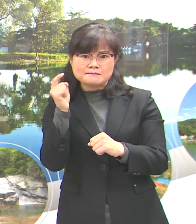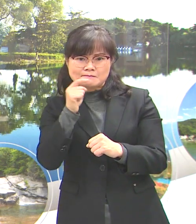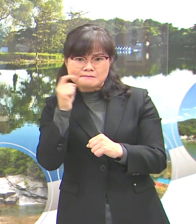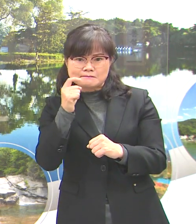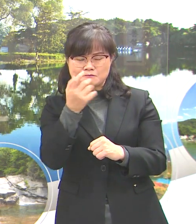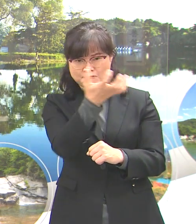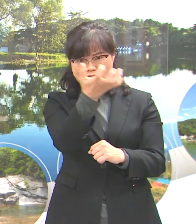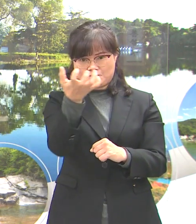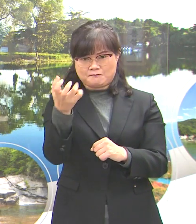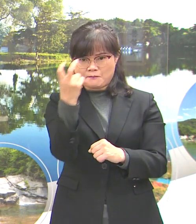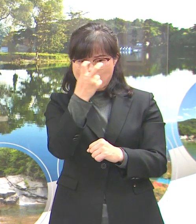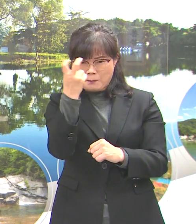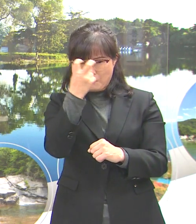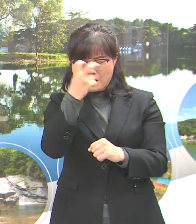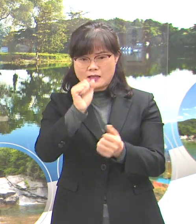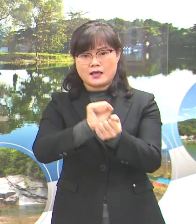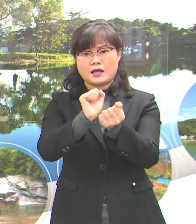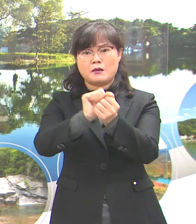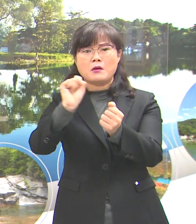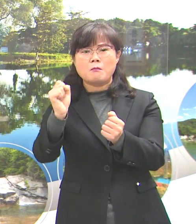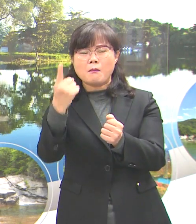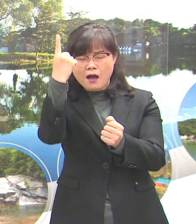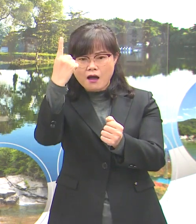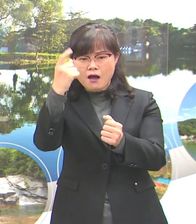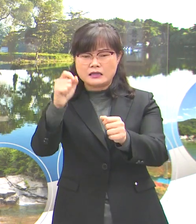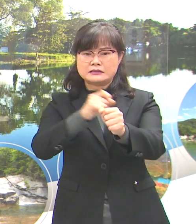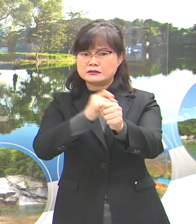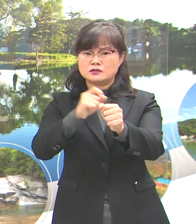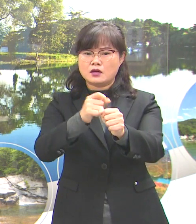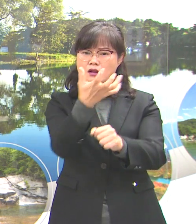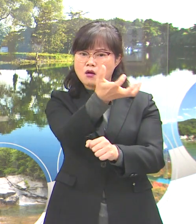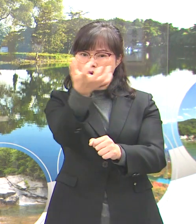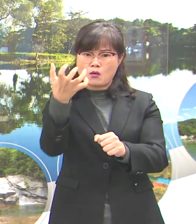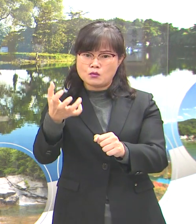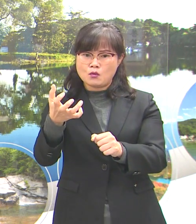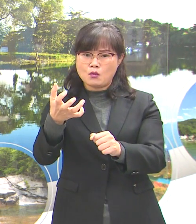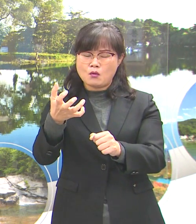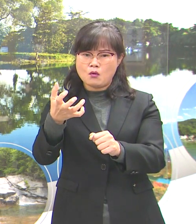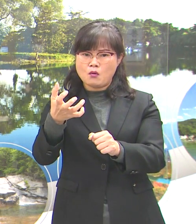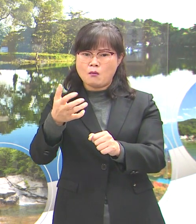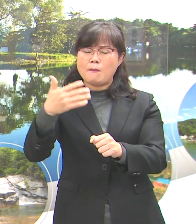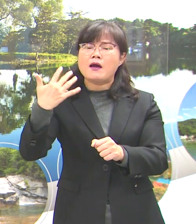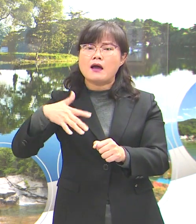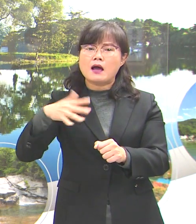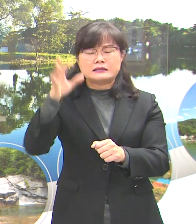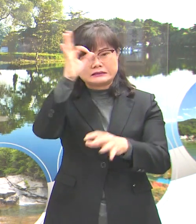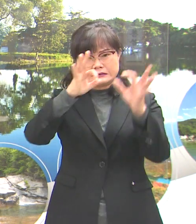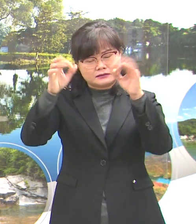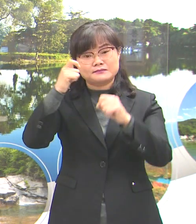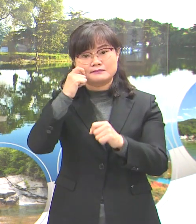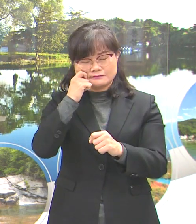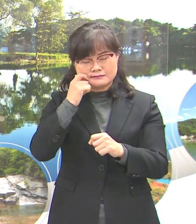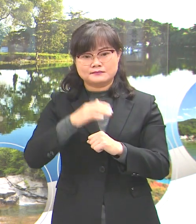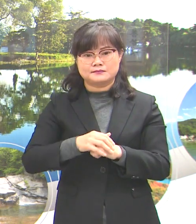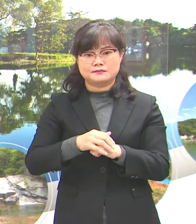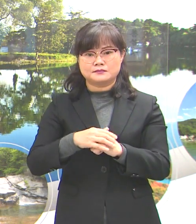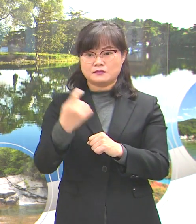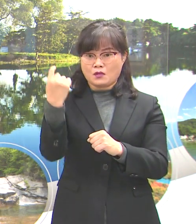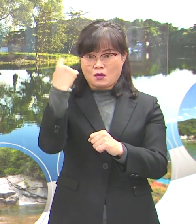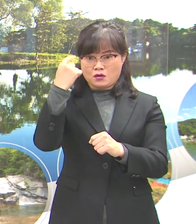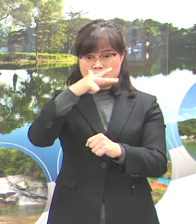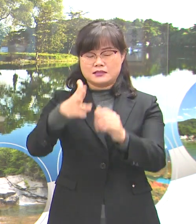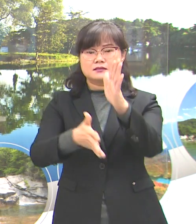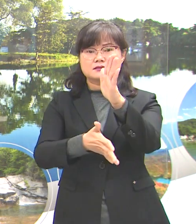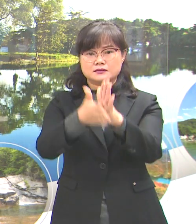심층역학조사에서 감염원을 특정할 만한 경로는 아직 찾지 못했습니다. 어제 저희